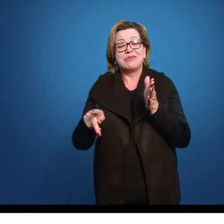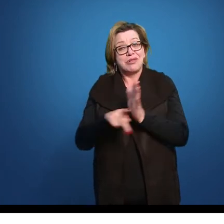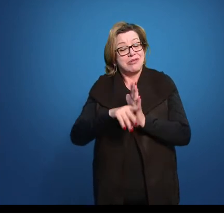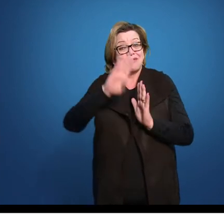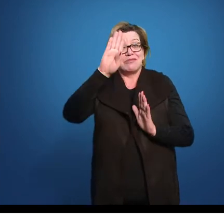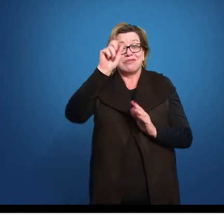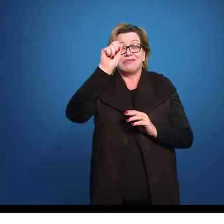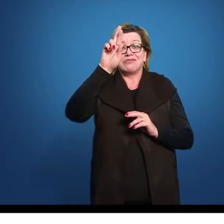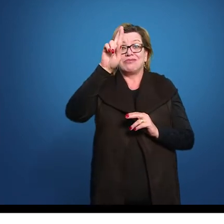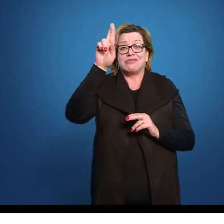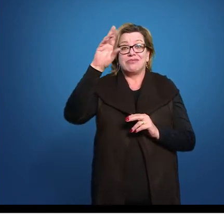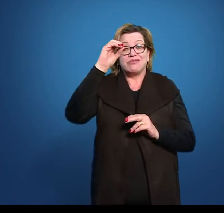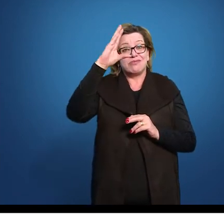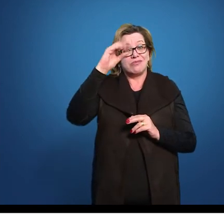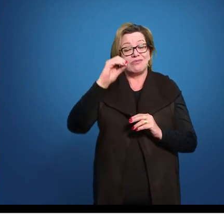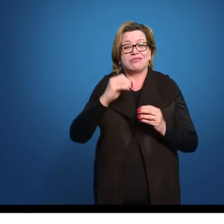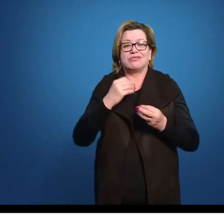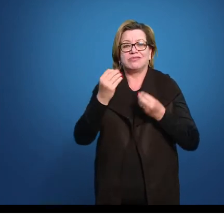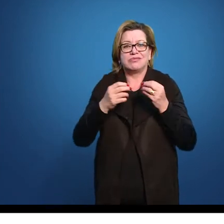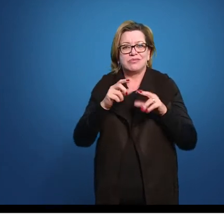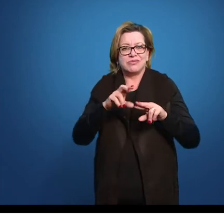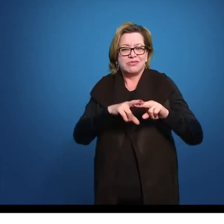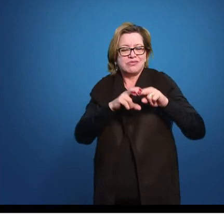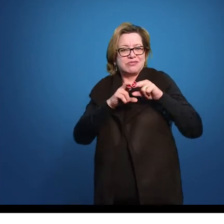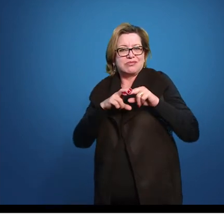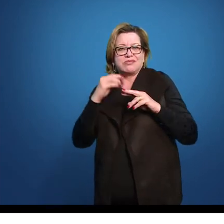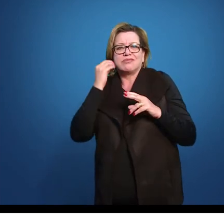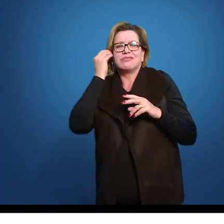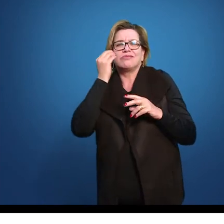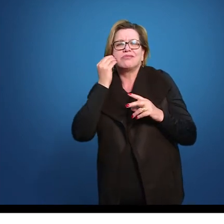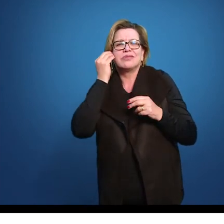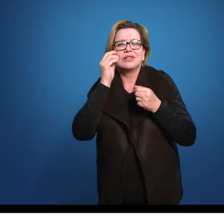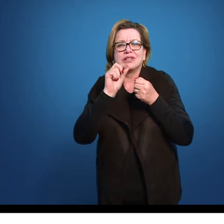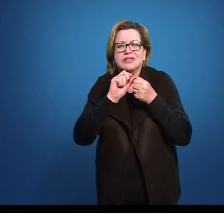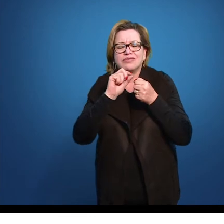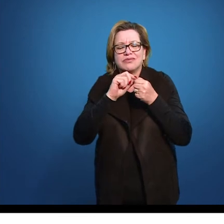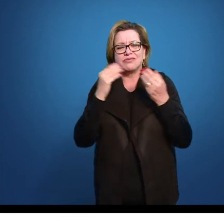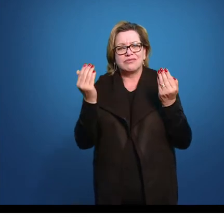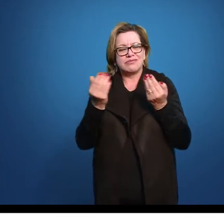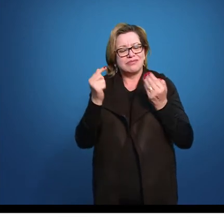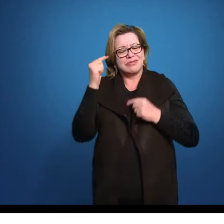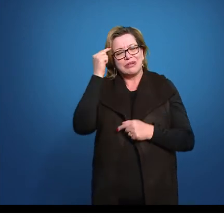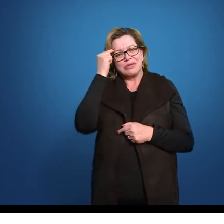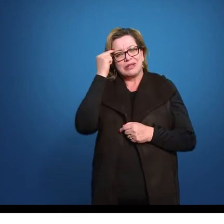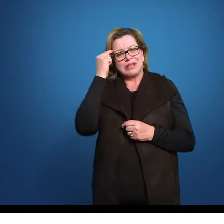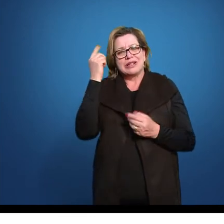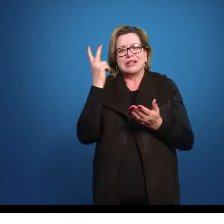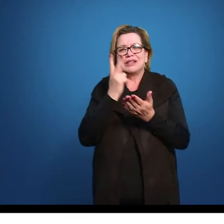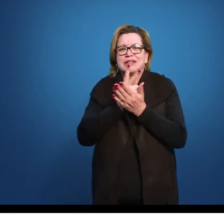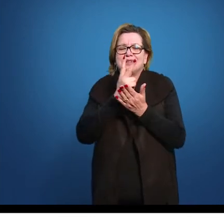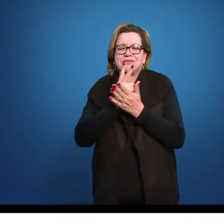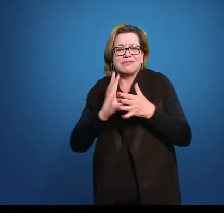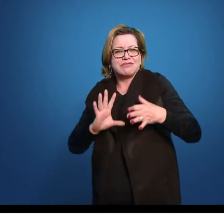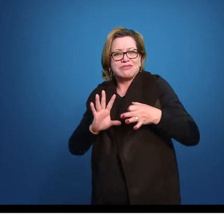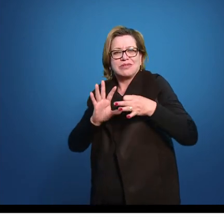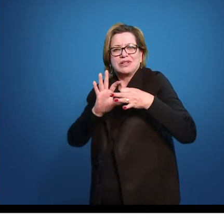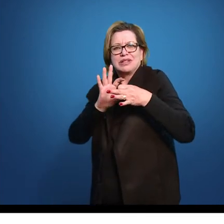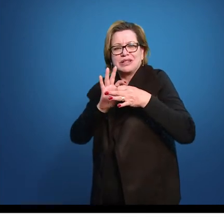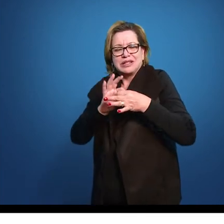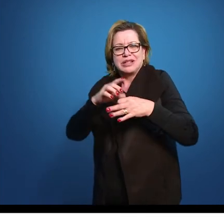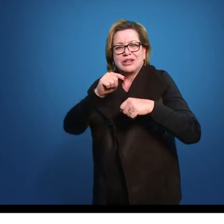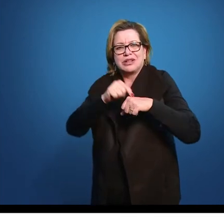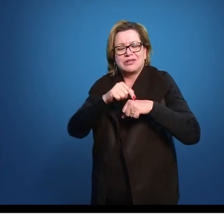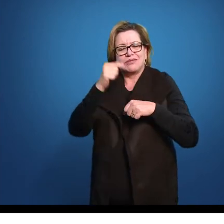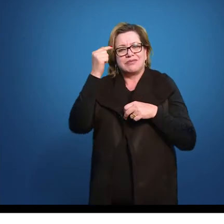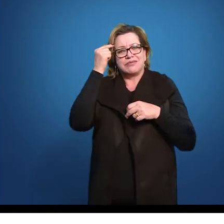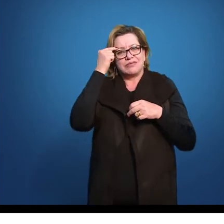pensar Porque a gente está tentando fazer Nessa nossa reflexão Unir sempre a reflexão que a